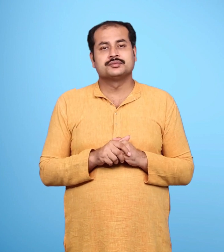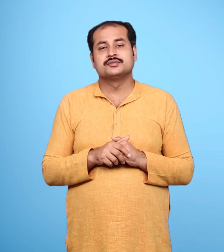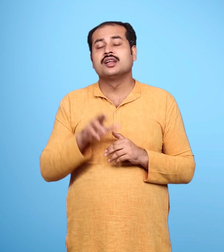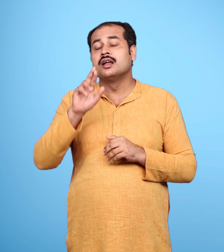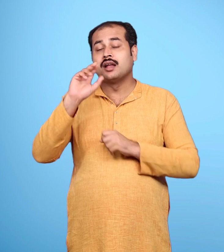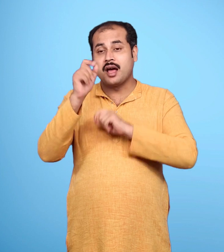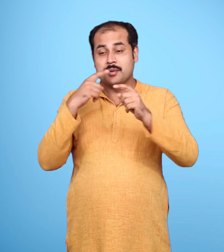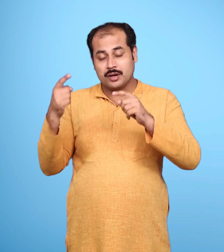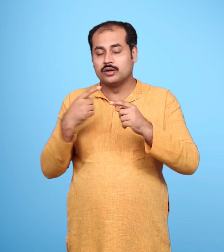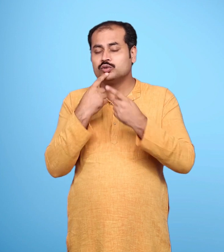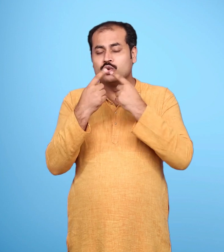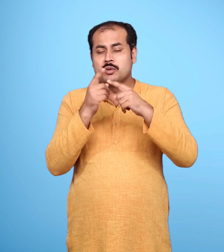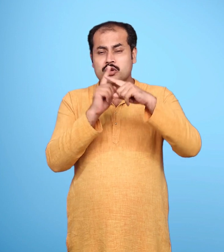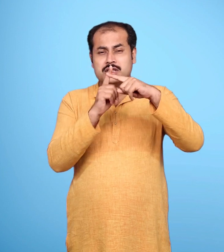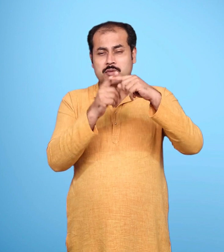राम की इतनी प्रशंसा सुनकर